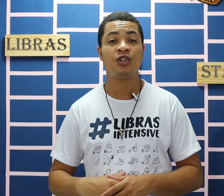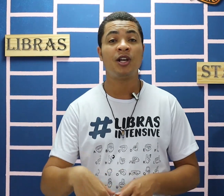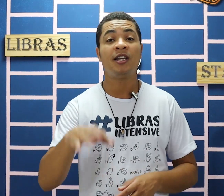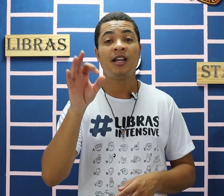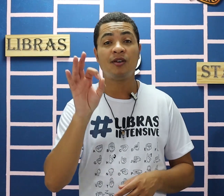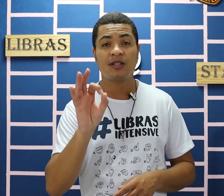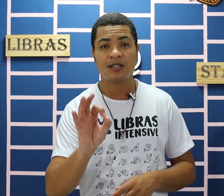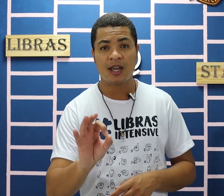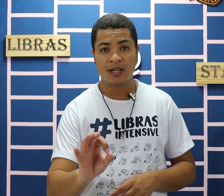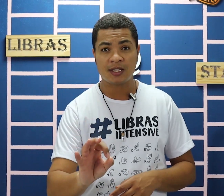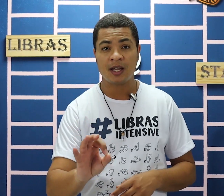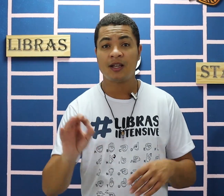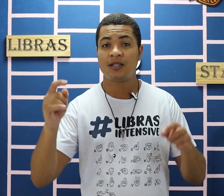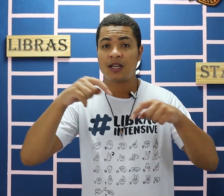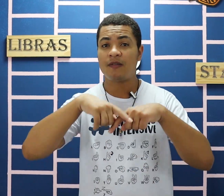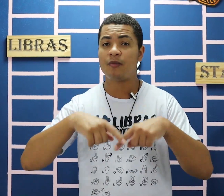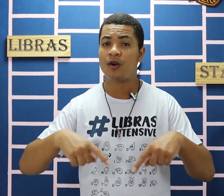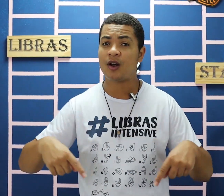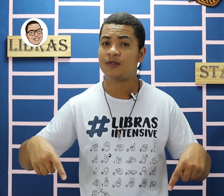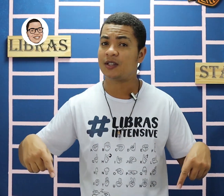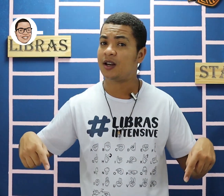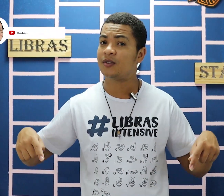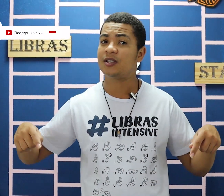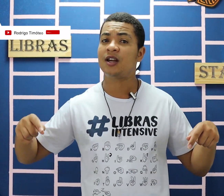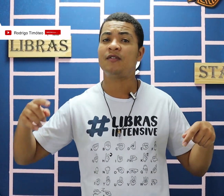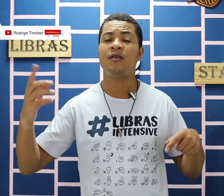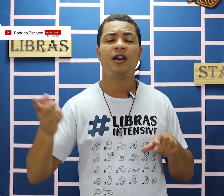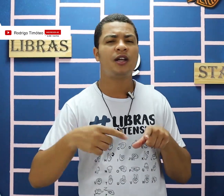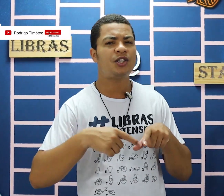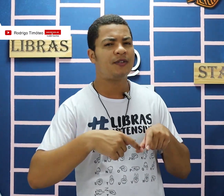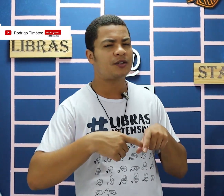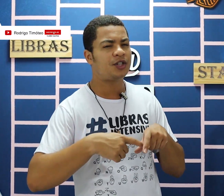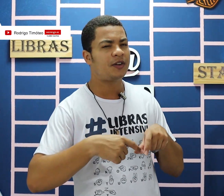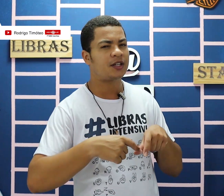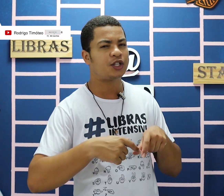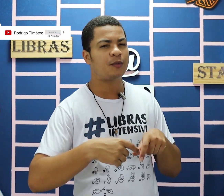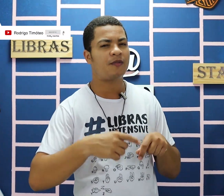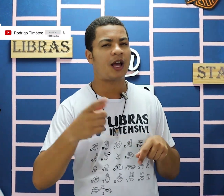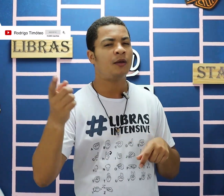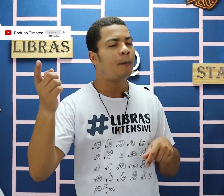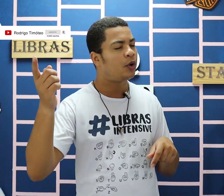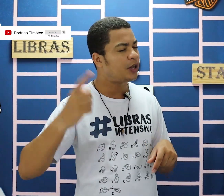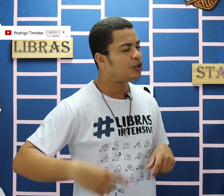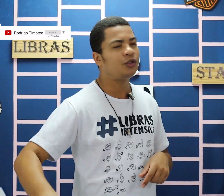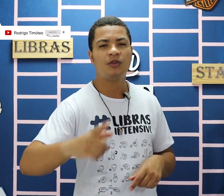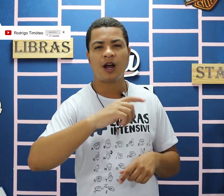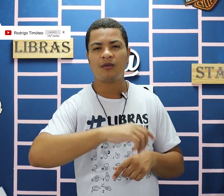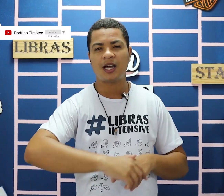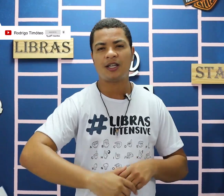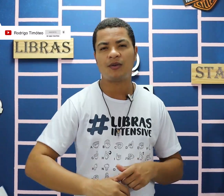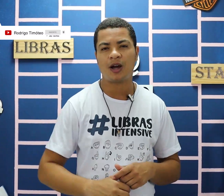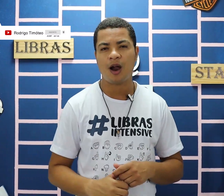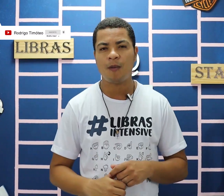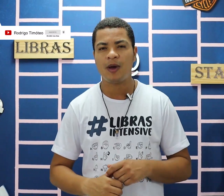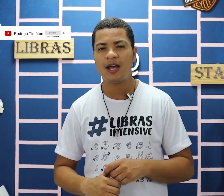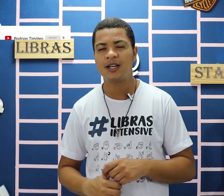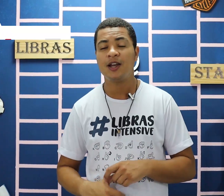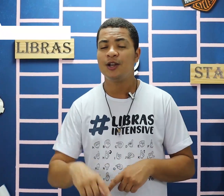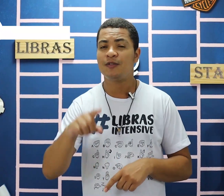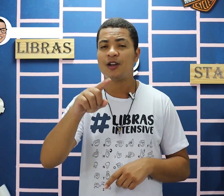hoje, não se esqueça, se inscreva no meu canal se você ainda não se inscreveu e ative as notificações pra ficar por dentro de tudo que acontece aqui no canal, beleza? Te